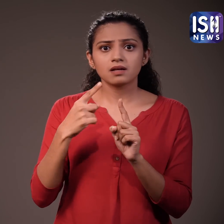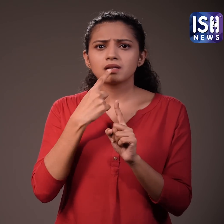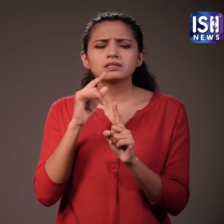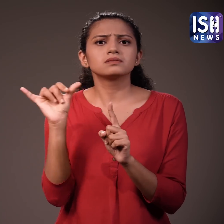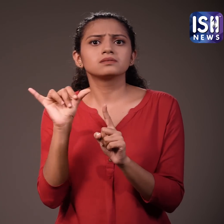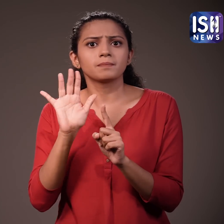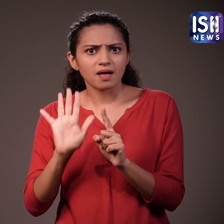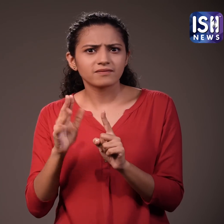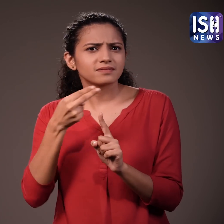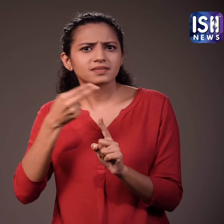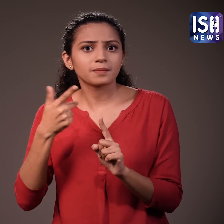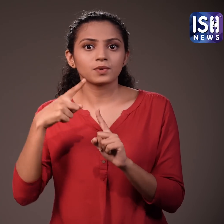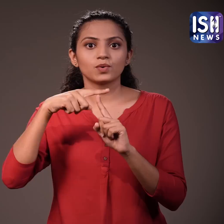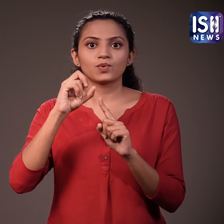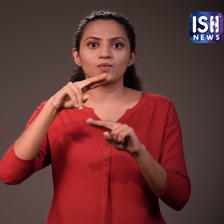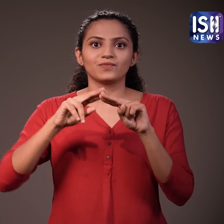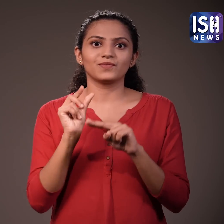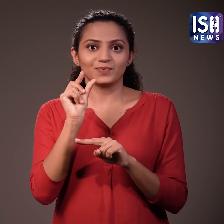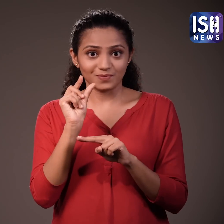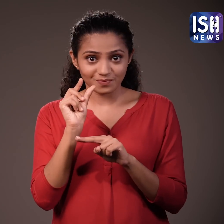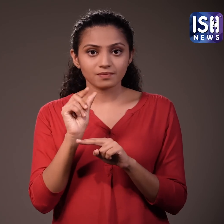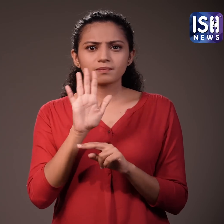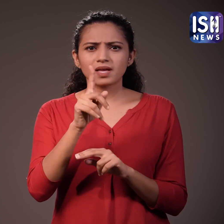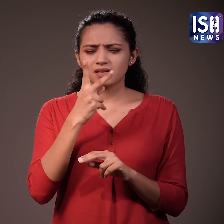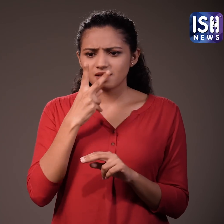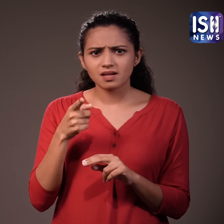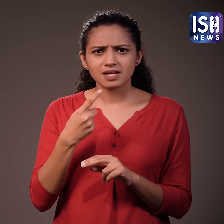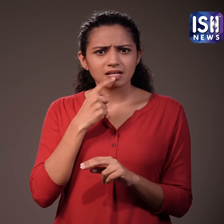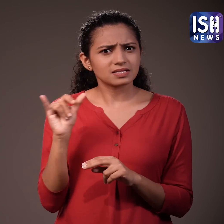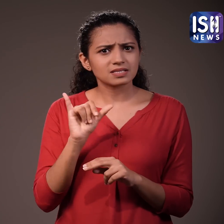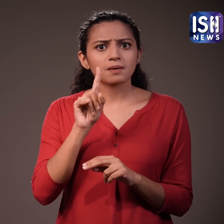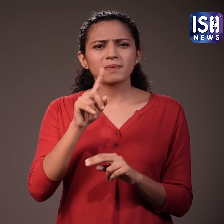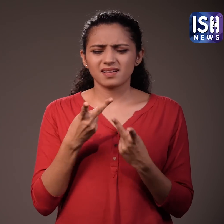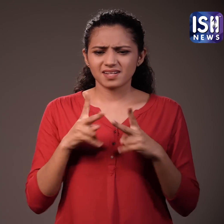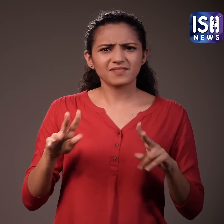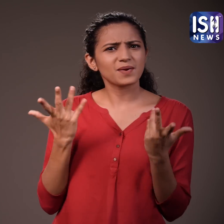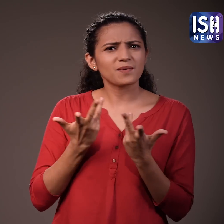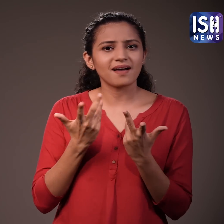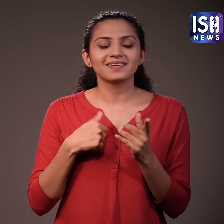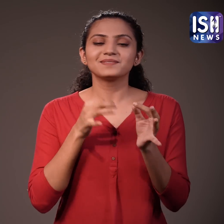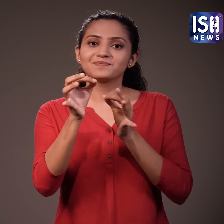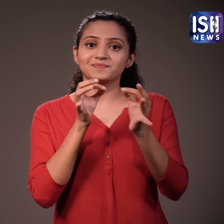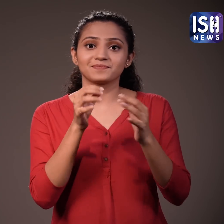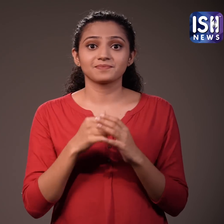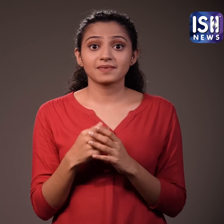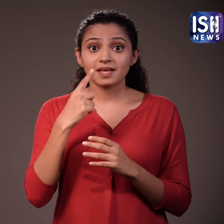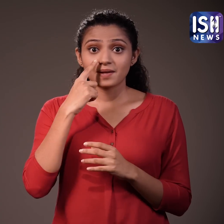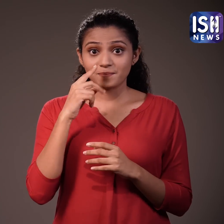होता है हालाकि ये दिखने और स्वाद में एक जैसा होता है फिर भी इसमें कुछ अंतर है मैं आपको बताती हूँ जहां